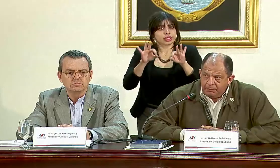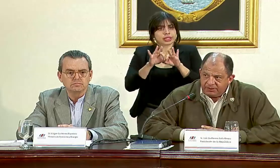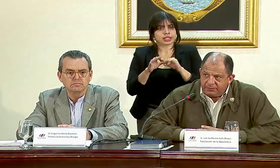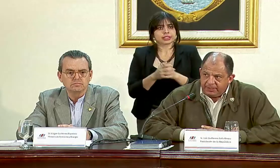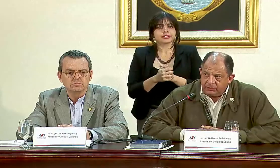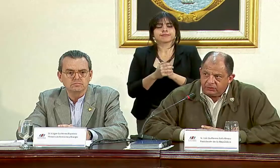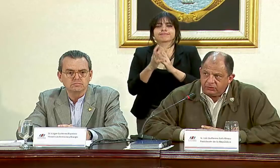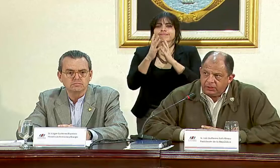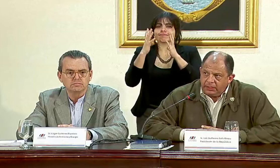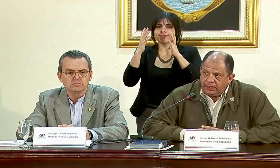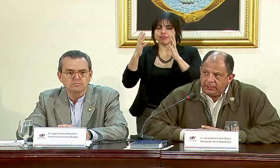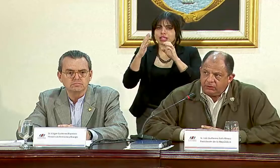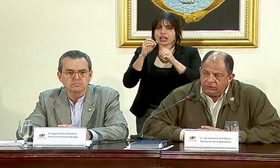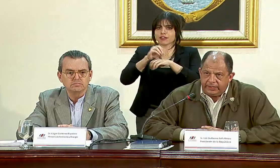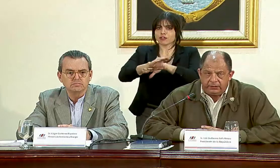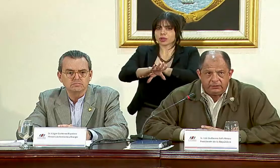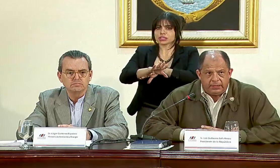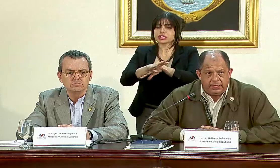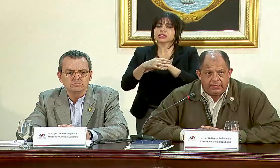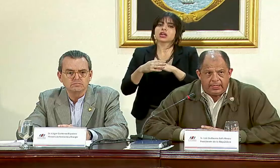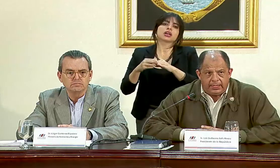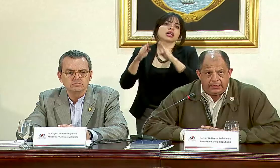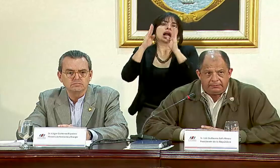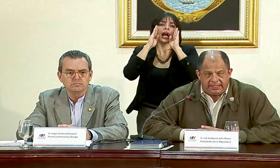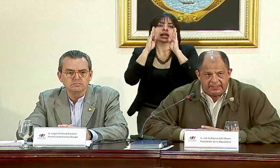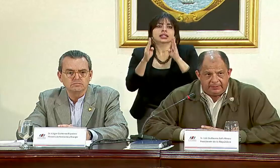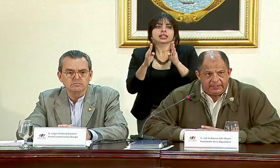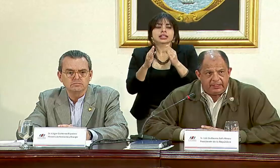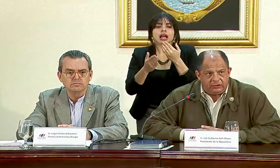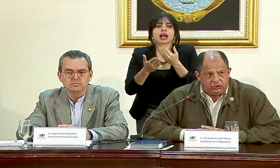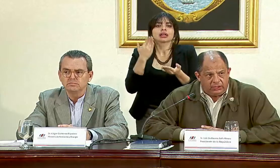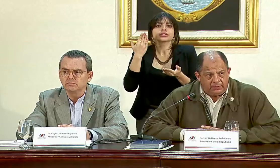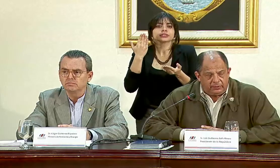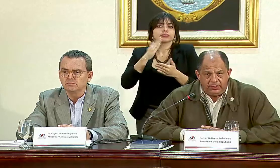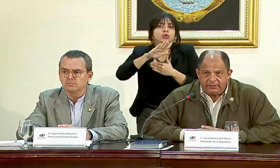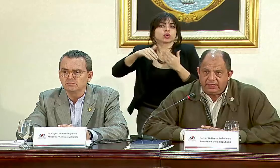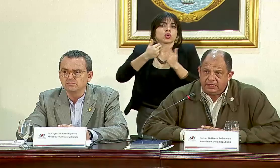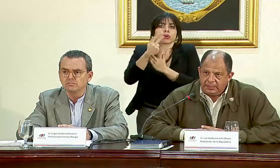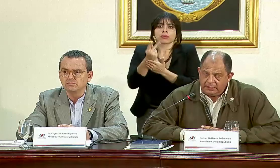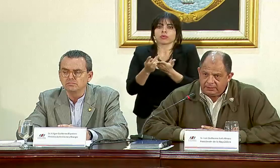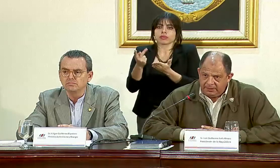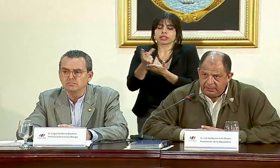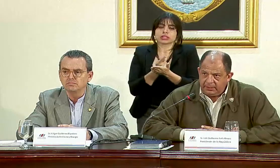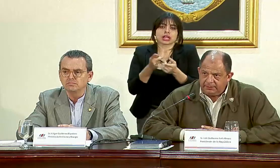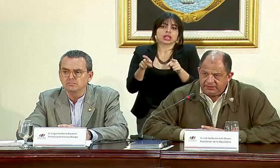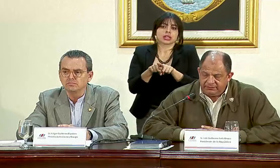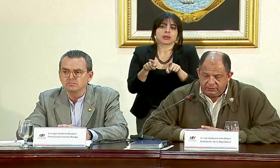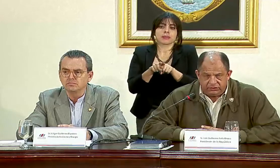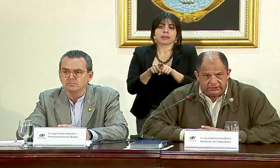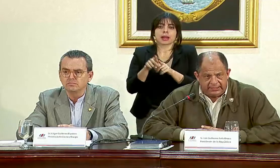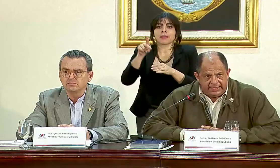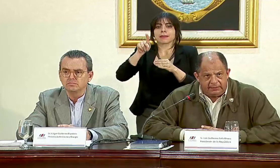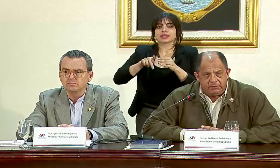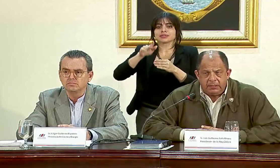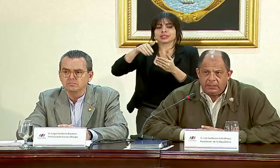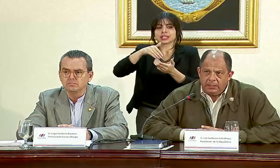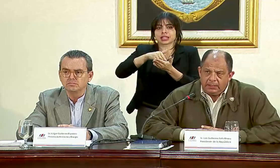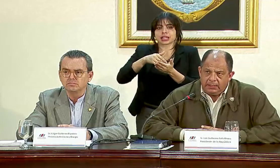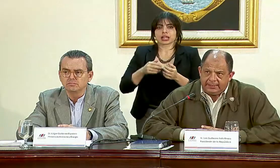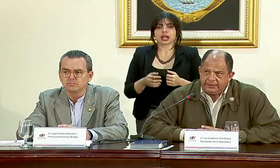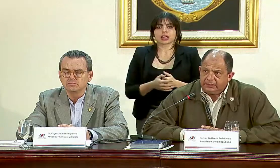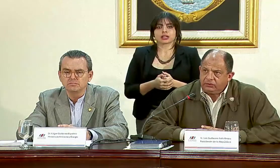de amplio espectro y que cubren prácticamente toda la provincia y también el Pacífico Central.